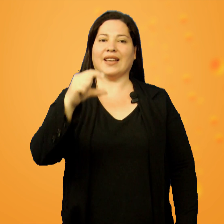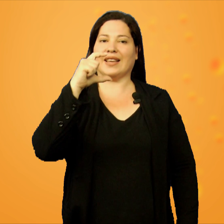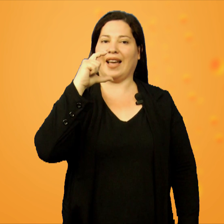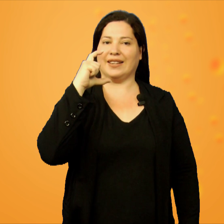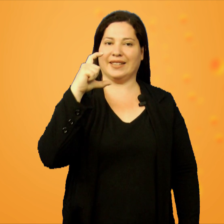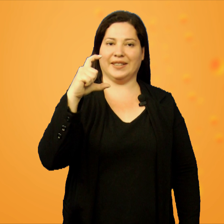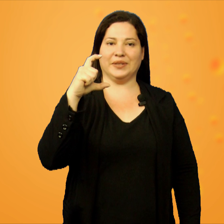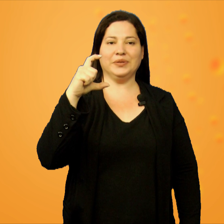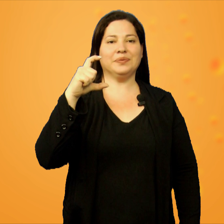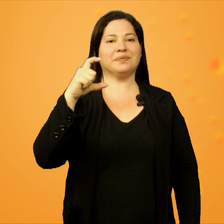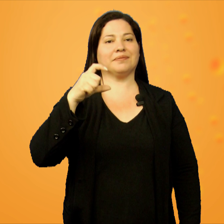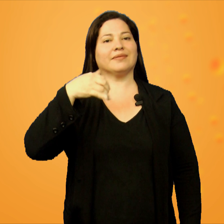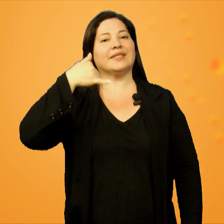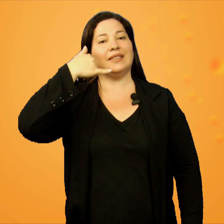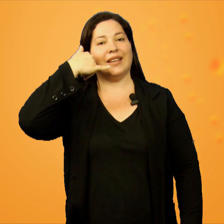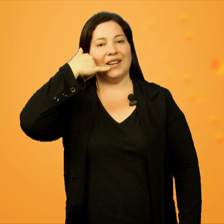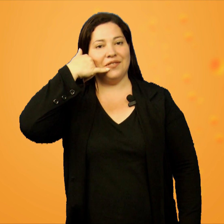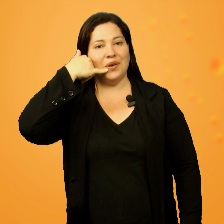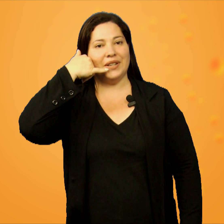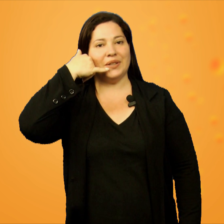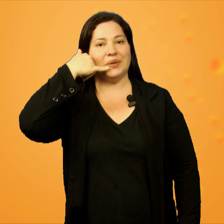Cartão telefônico.